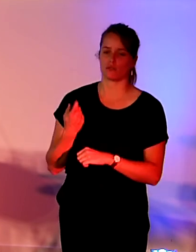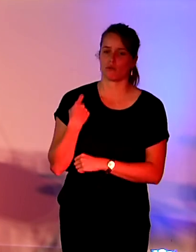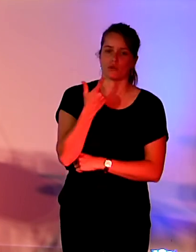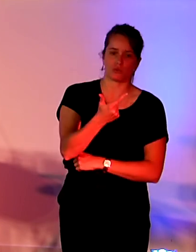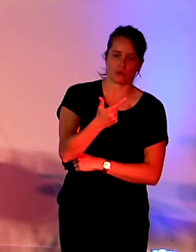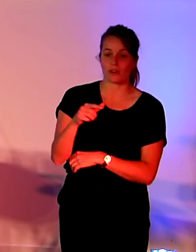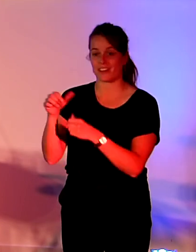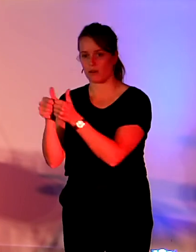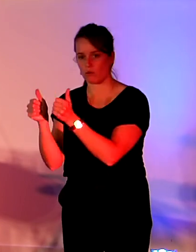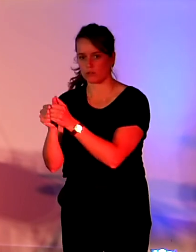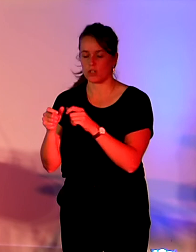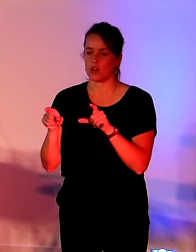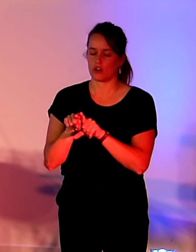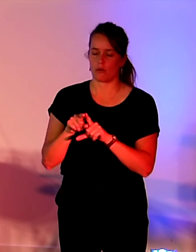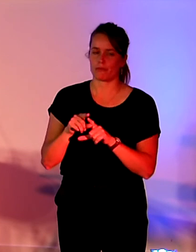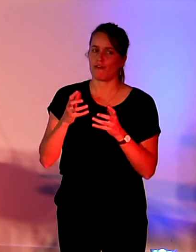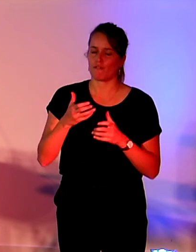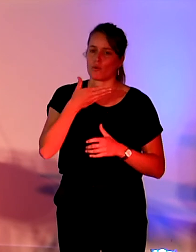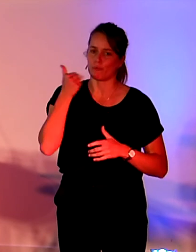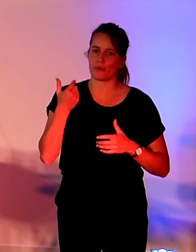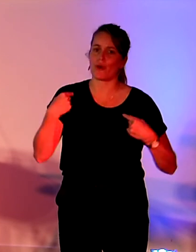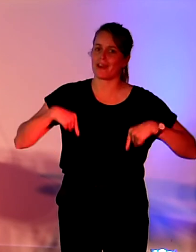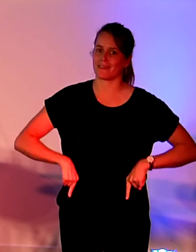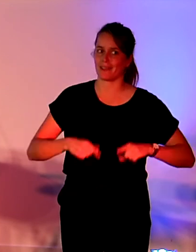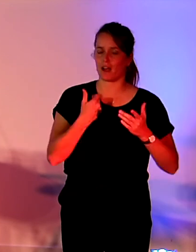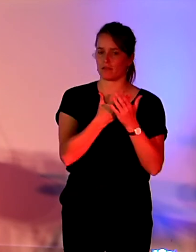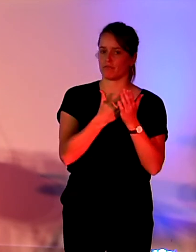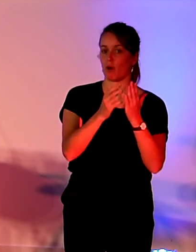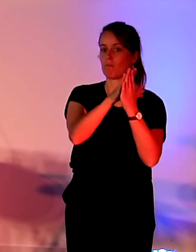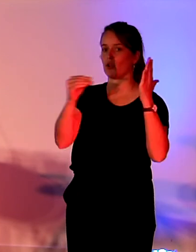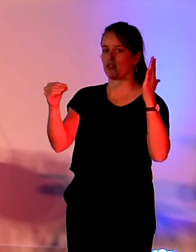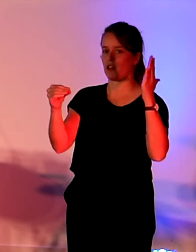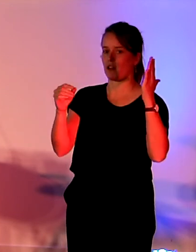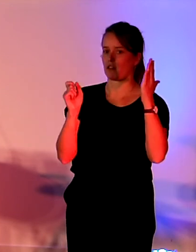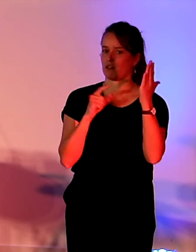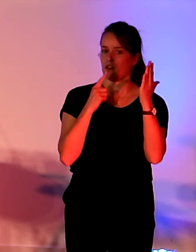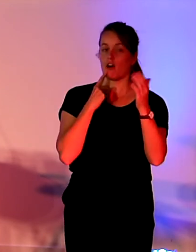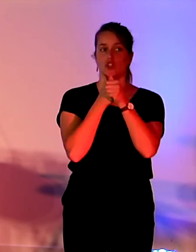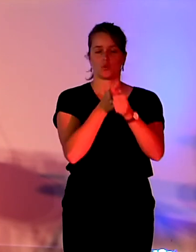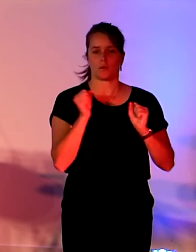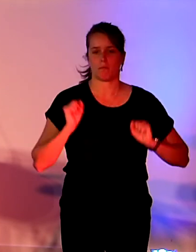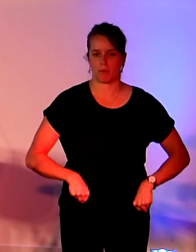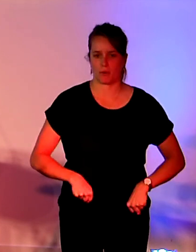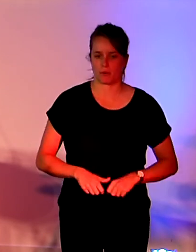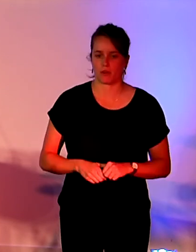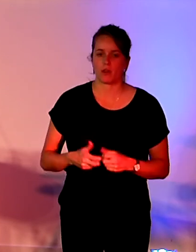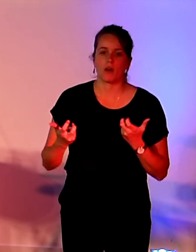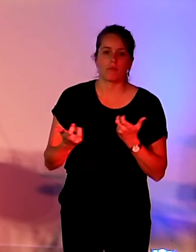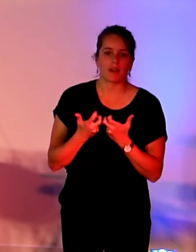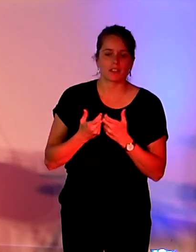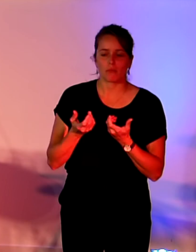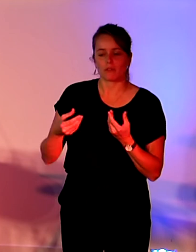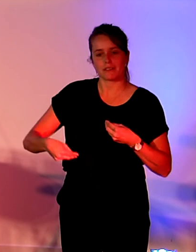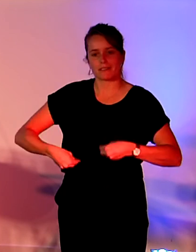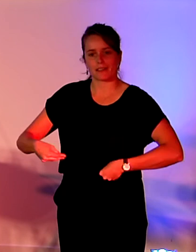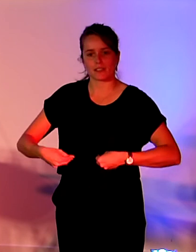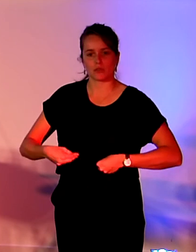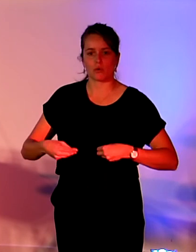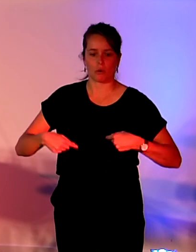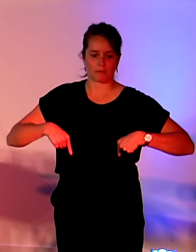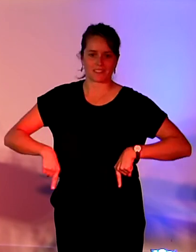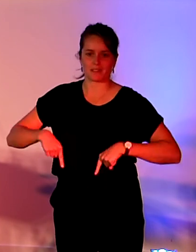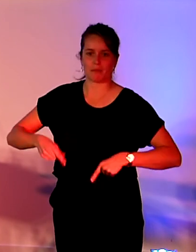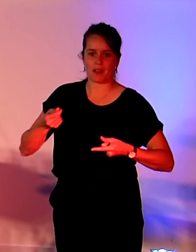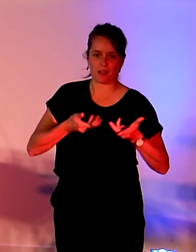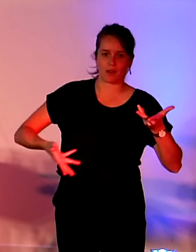'État un exemple en matière de numérique. Donc là, on a notamment la direction interministérielle du numérique qui